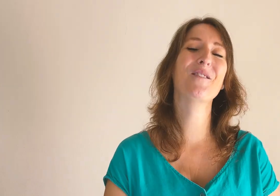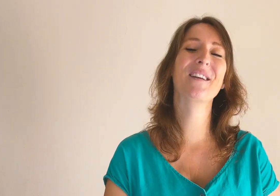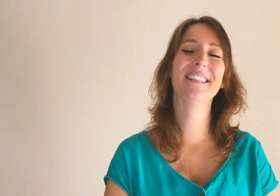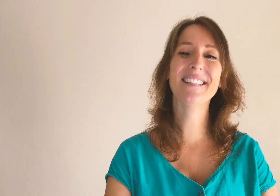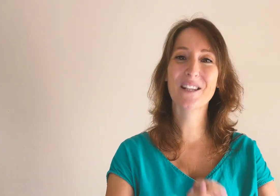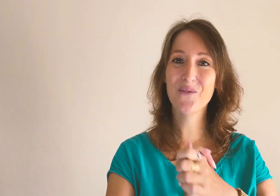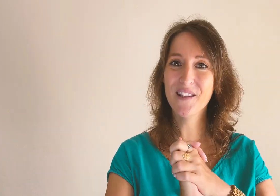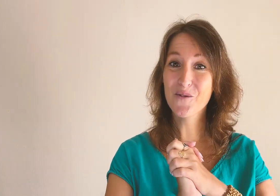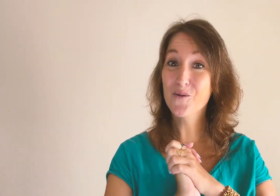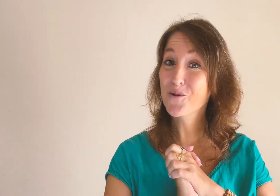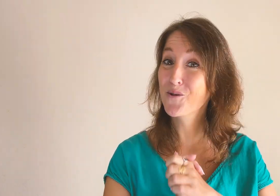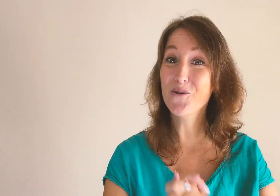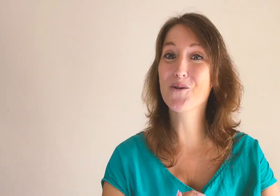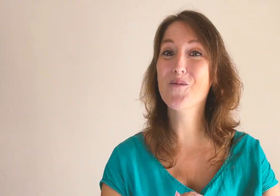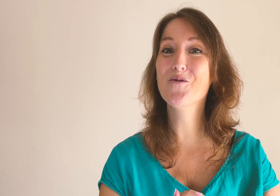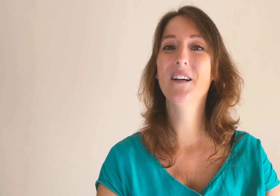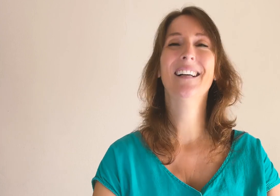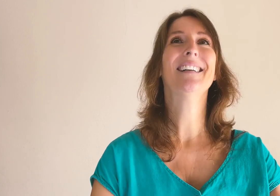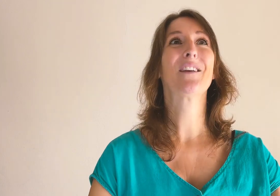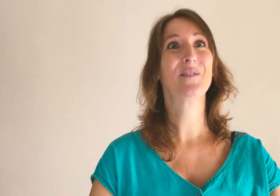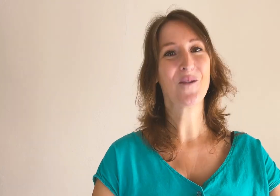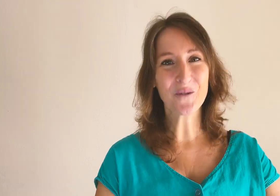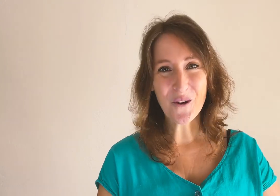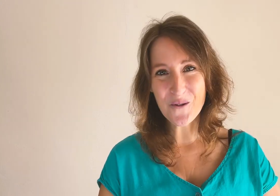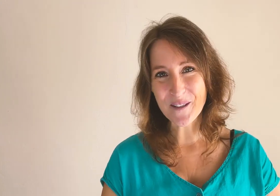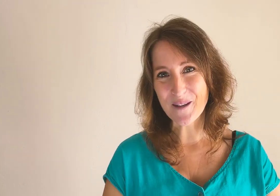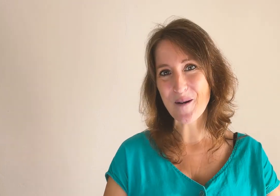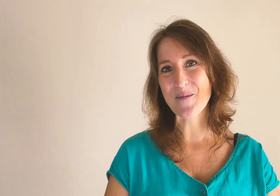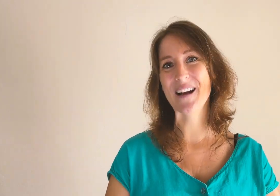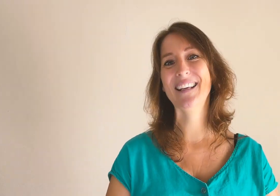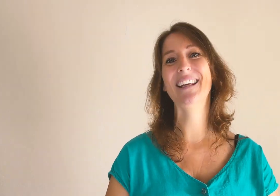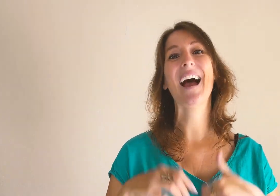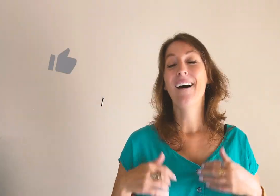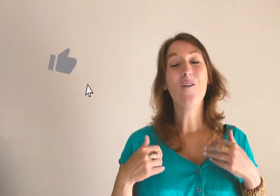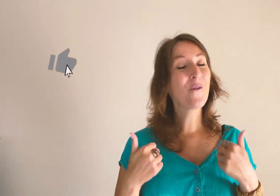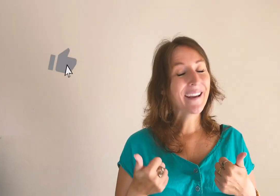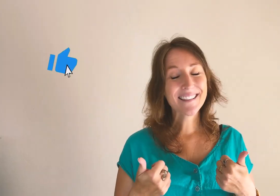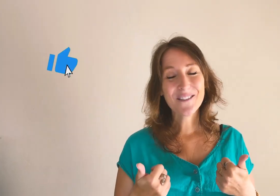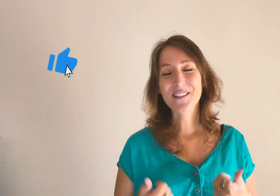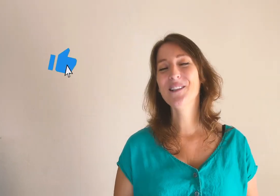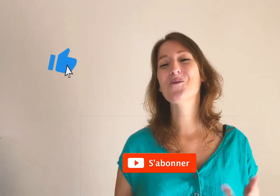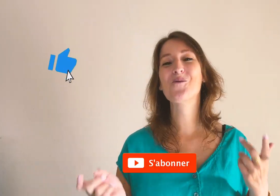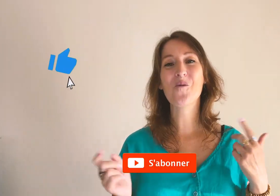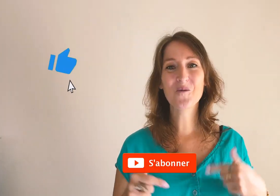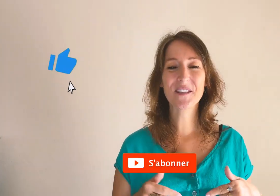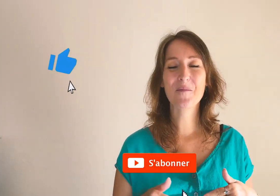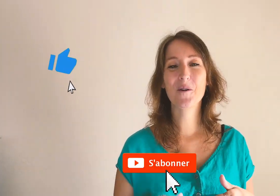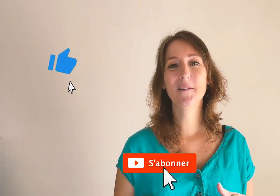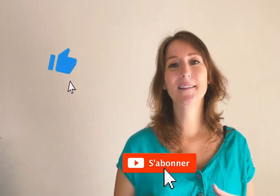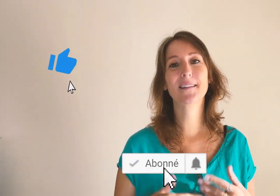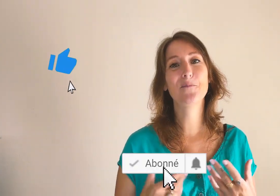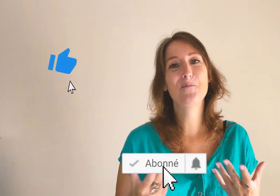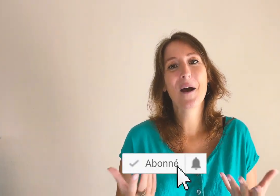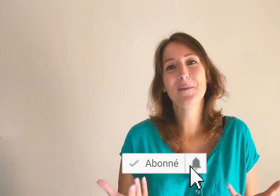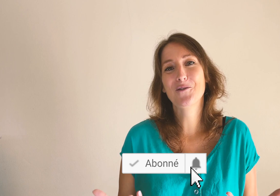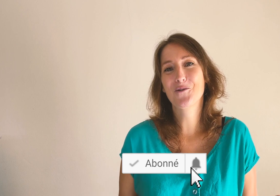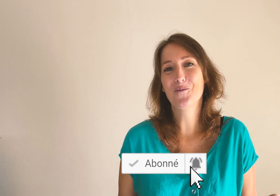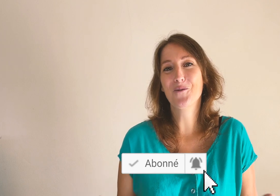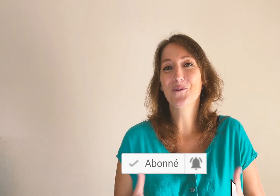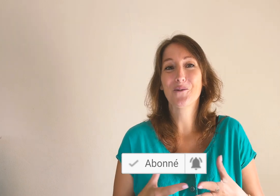regardé cette vidéo jusqu'au bout. Ça faisait longtemps qu'on ne s'était pas parlé. On like cette vidéo, on s'abonne. C'est ce qui nous permet justement de